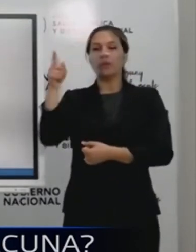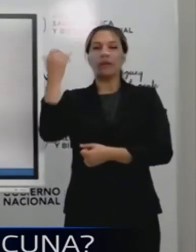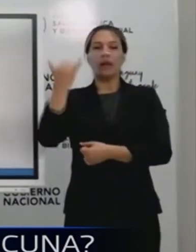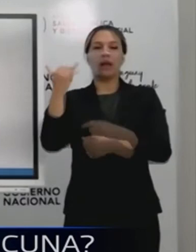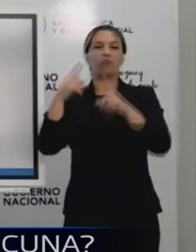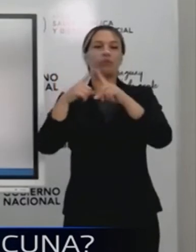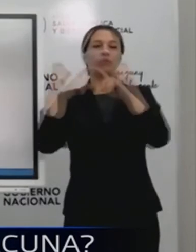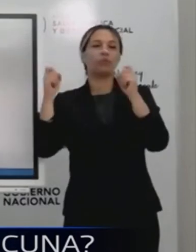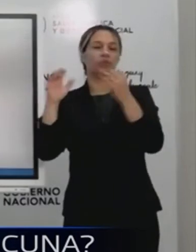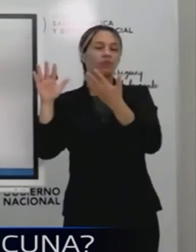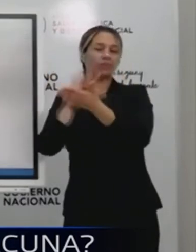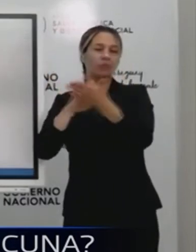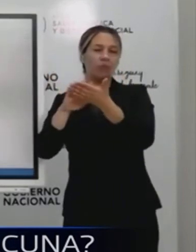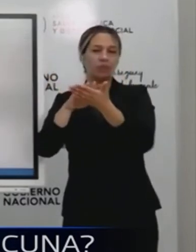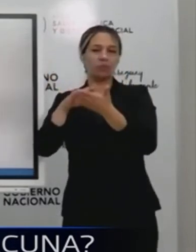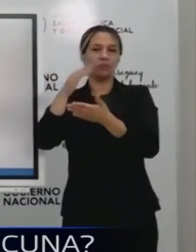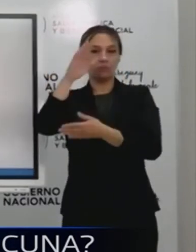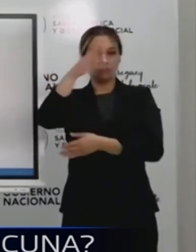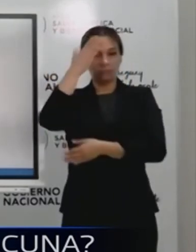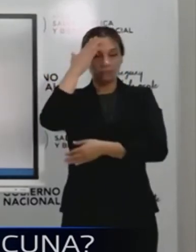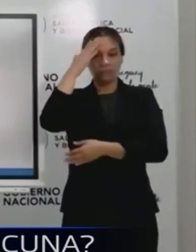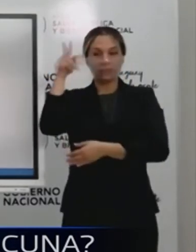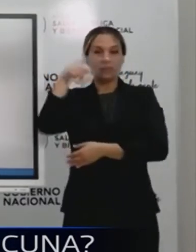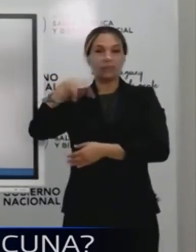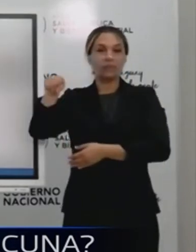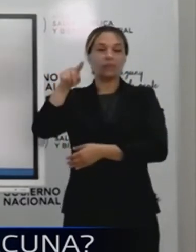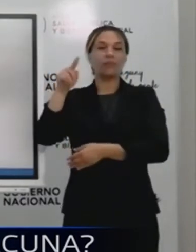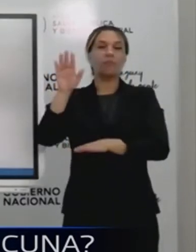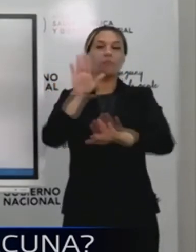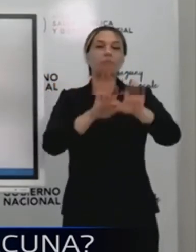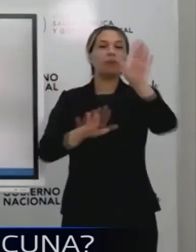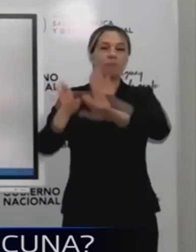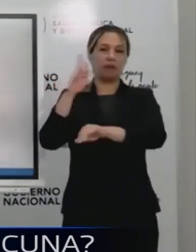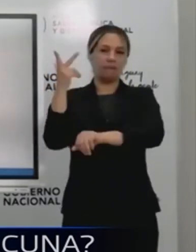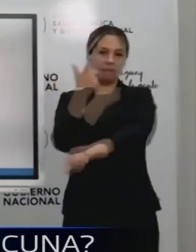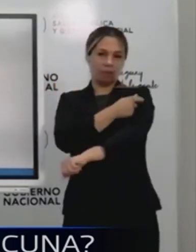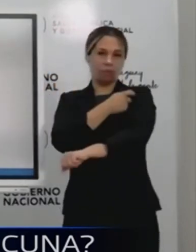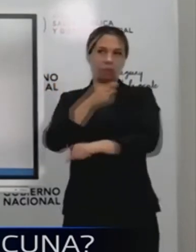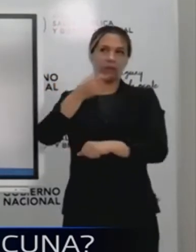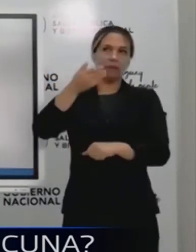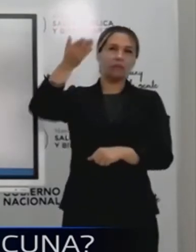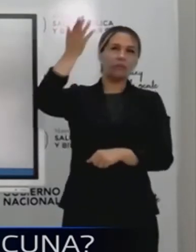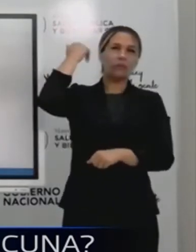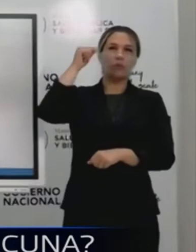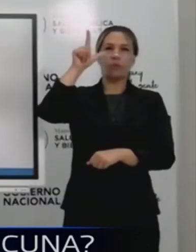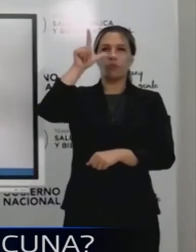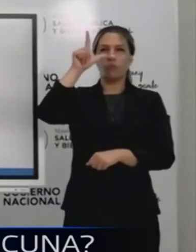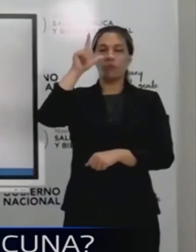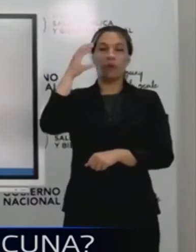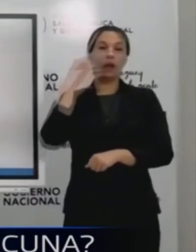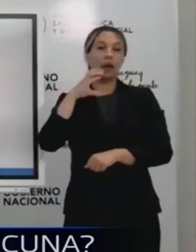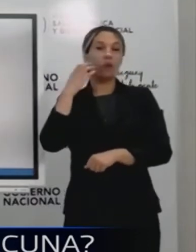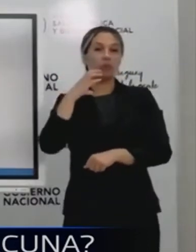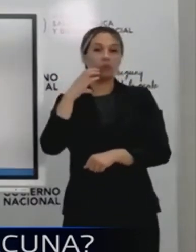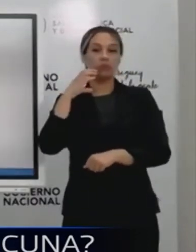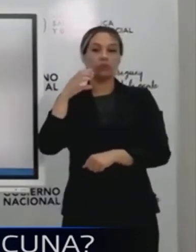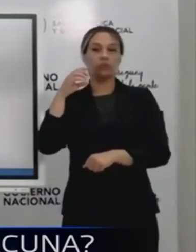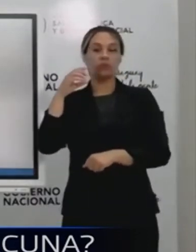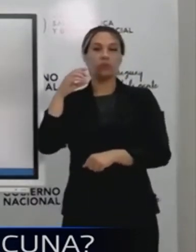cuestiones. Hay que recordar que esos fueron países que desarrollaron las vacunas. Que allá en julio, en agosto, ellos,